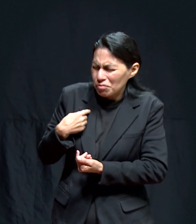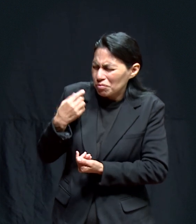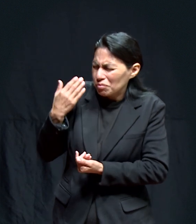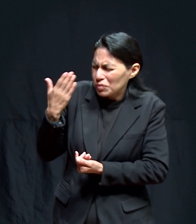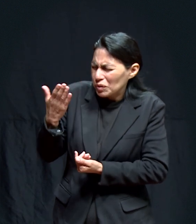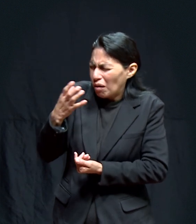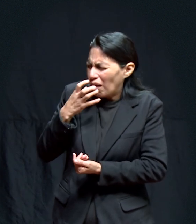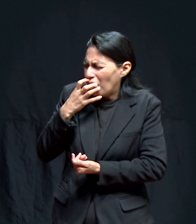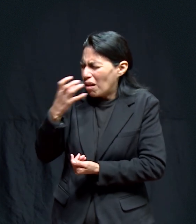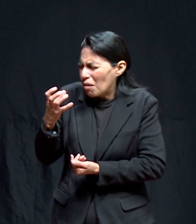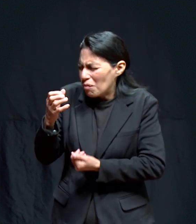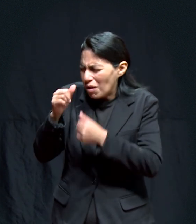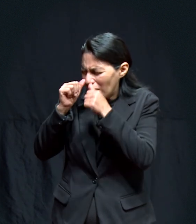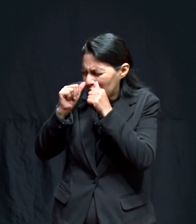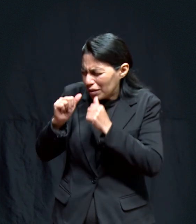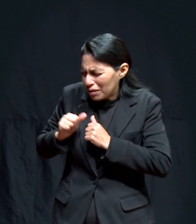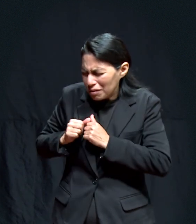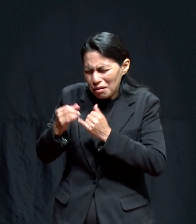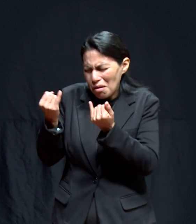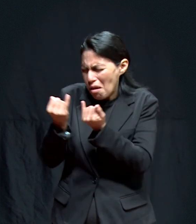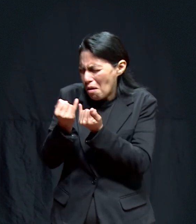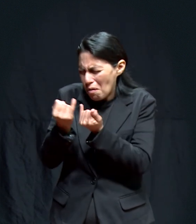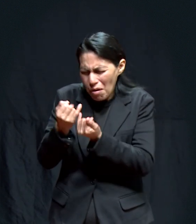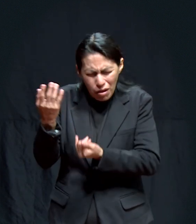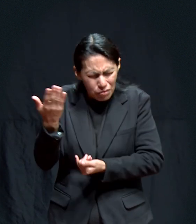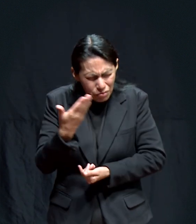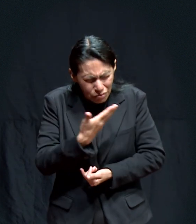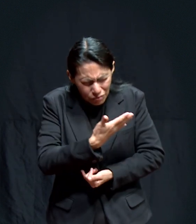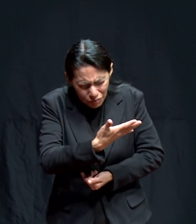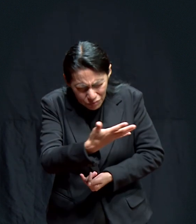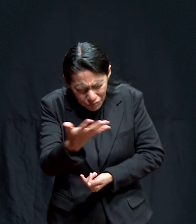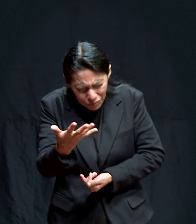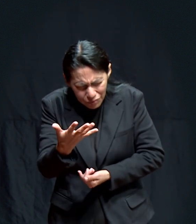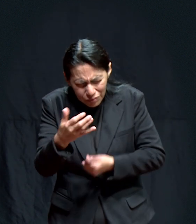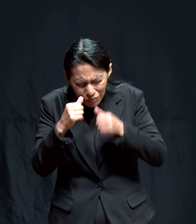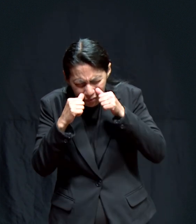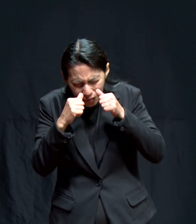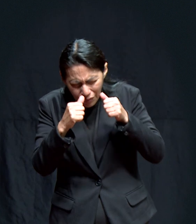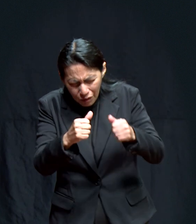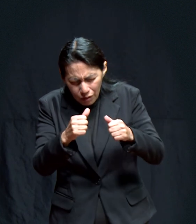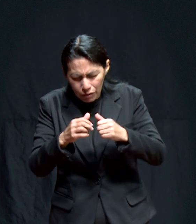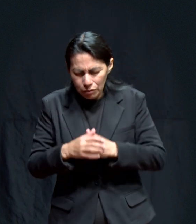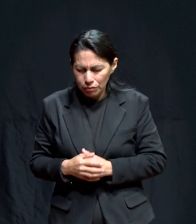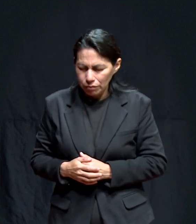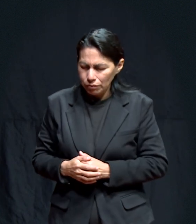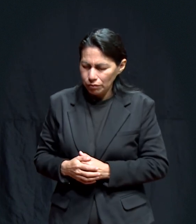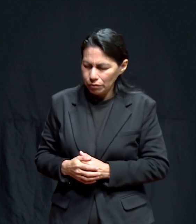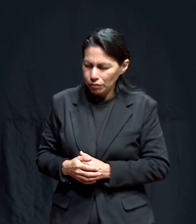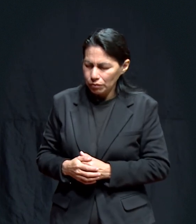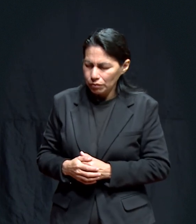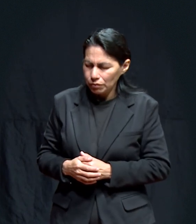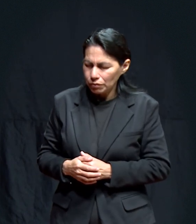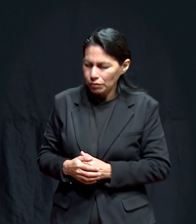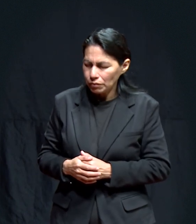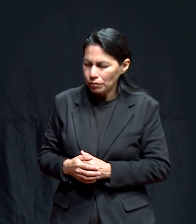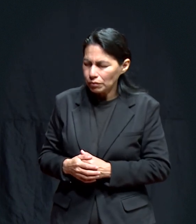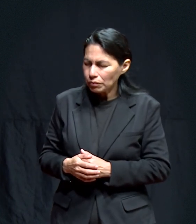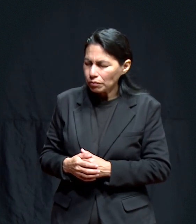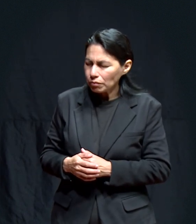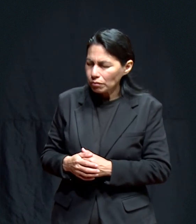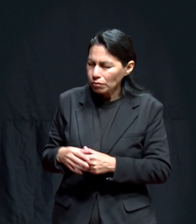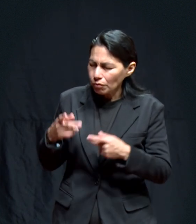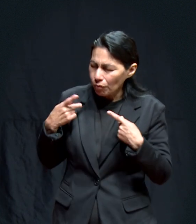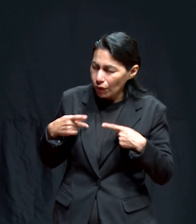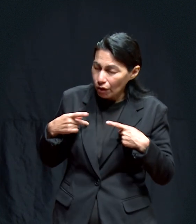Eterno Señor Gracias Por todas las personas Que Que ya han